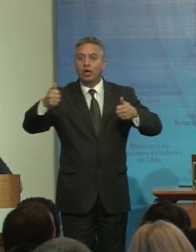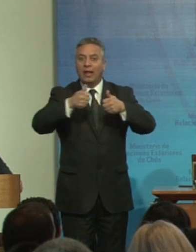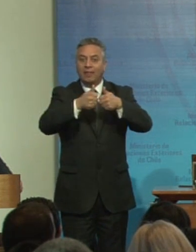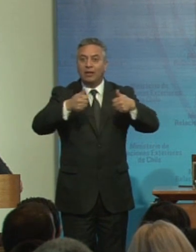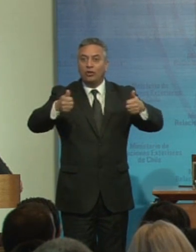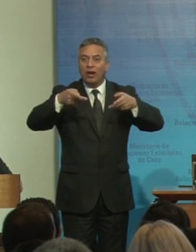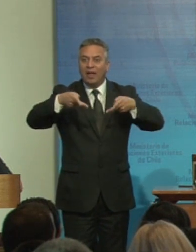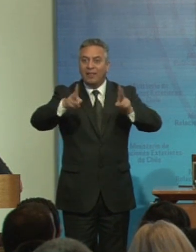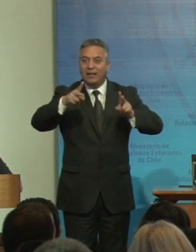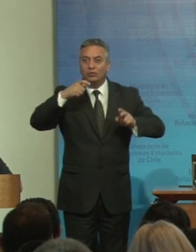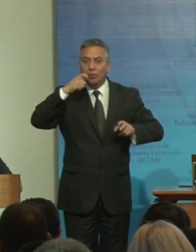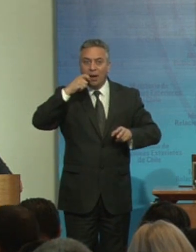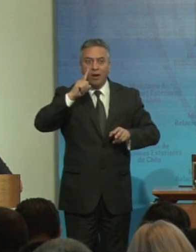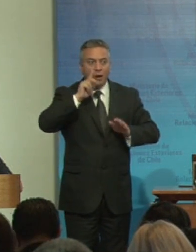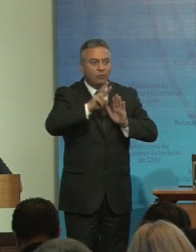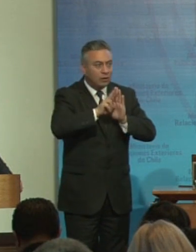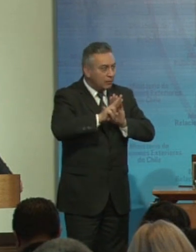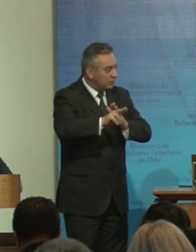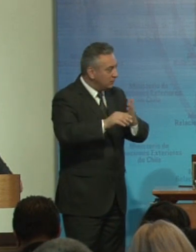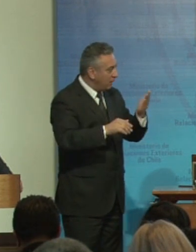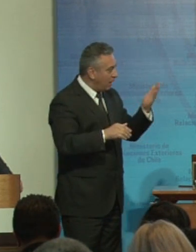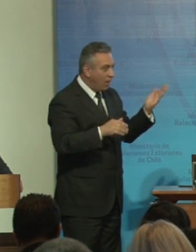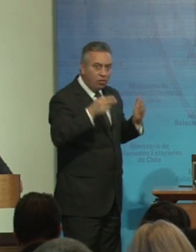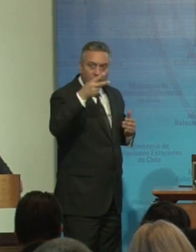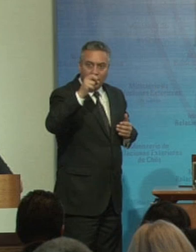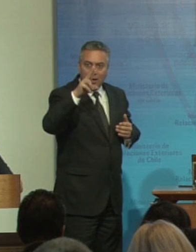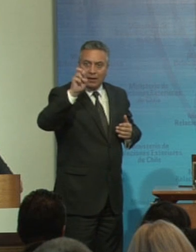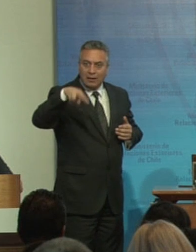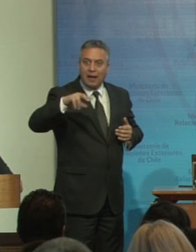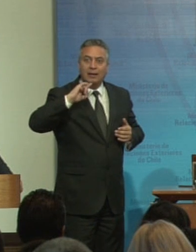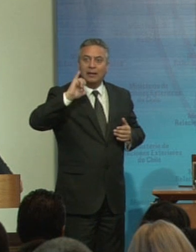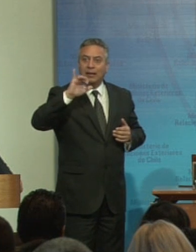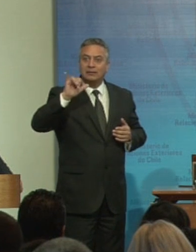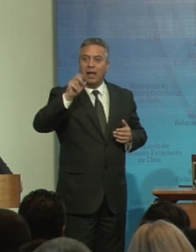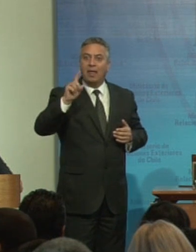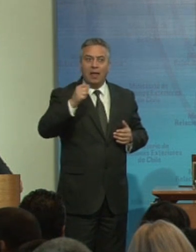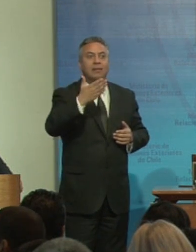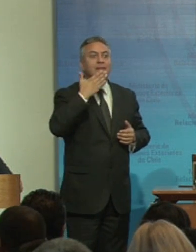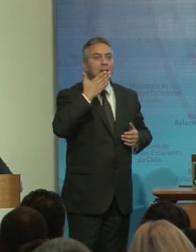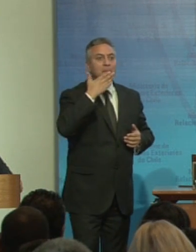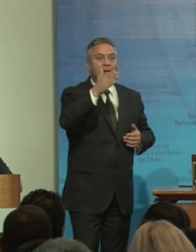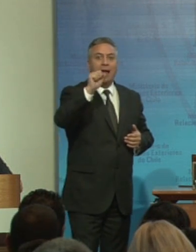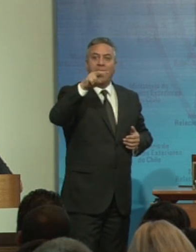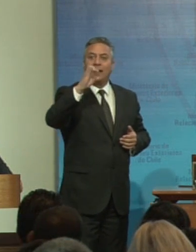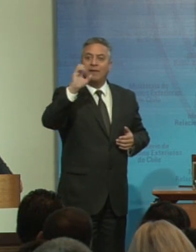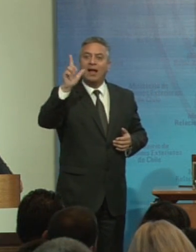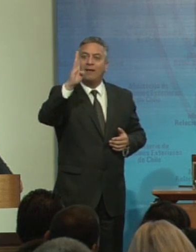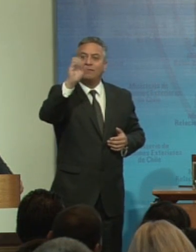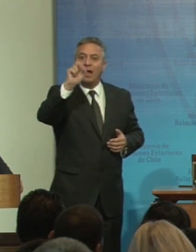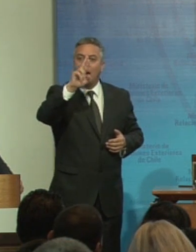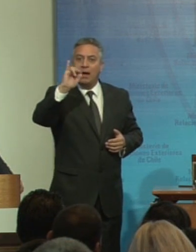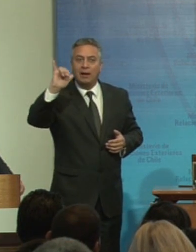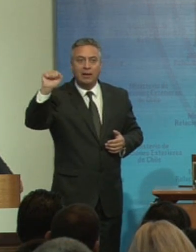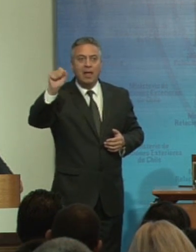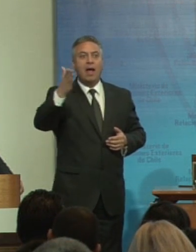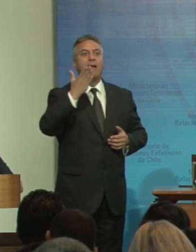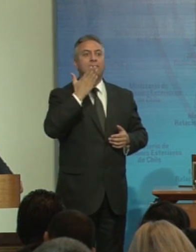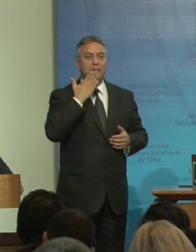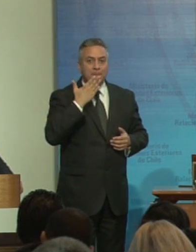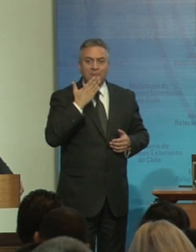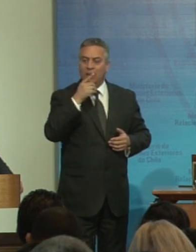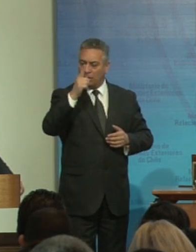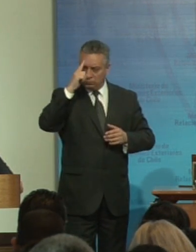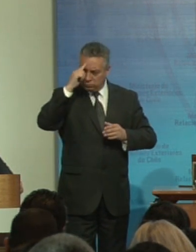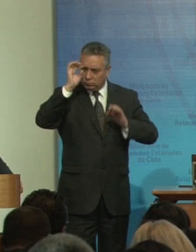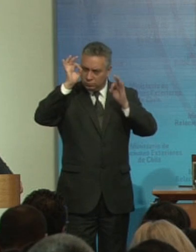representados por Hernán Quesada pero también a Juan Aníbal Barría años atrás plenamente convencido